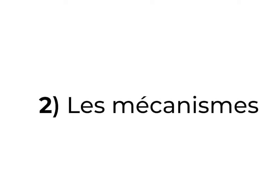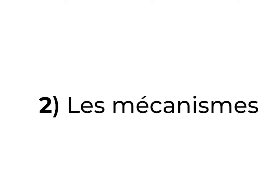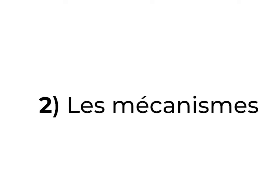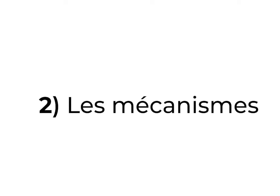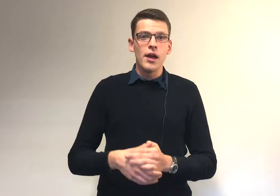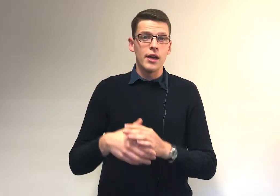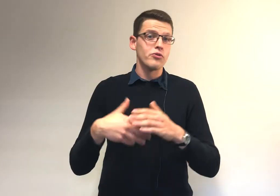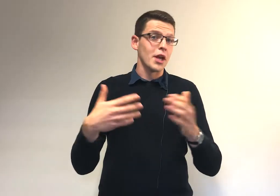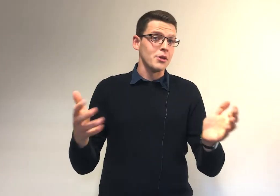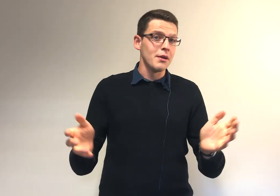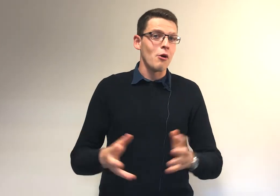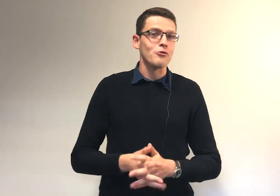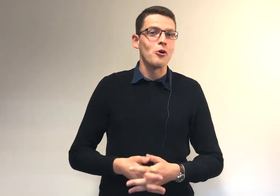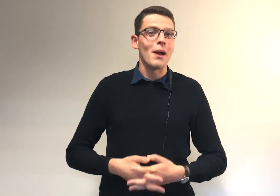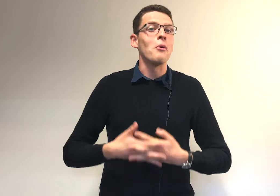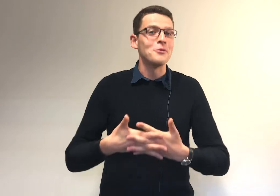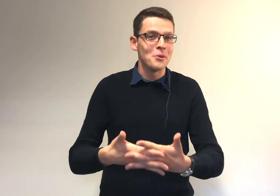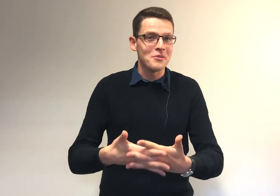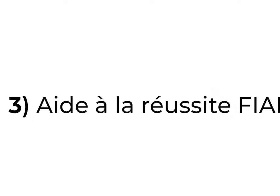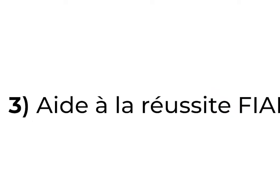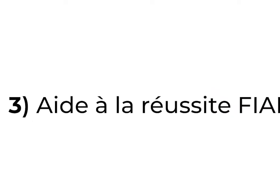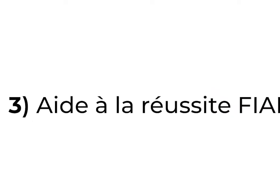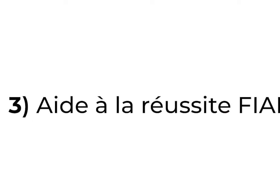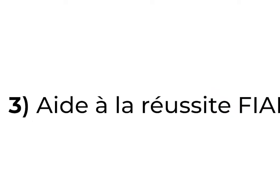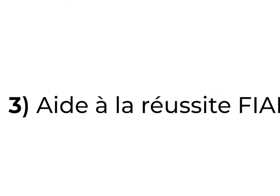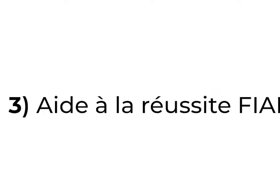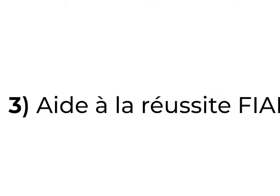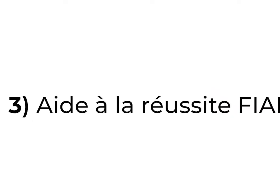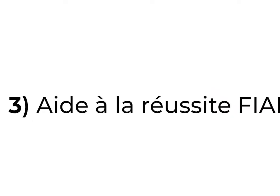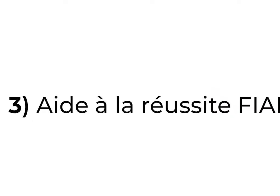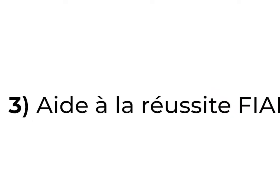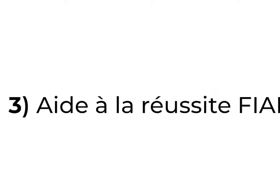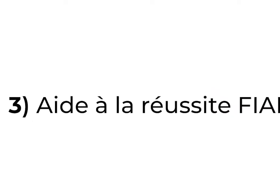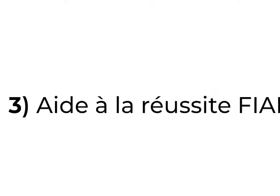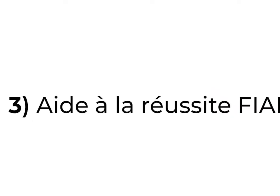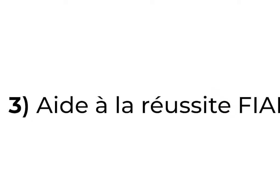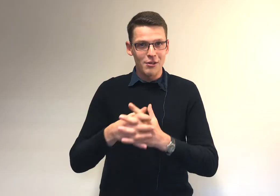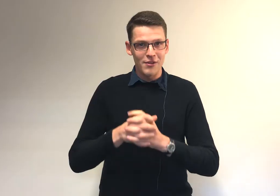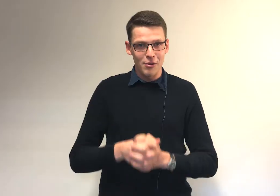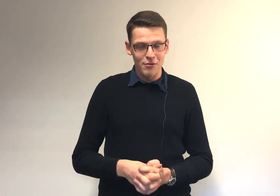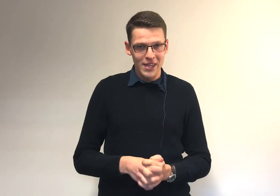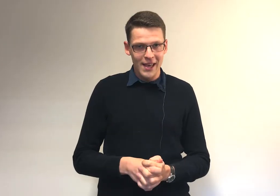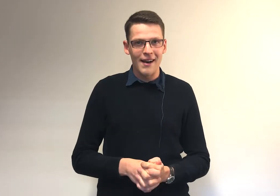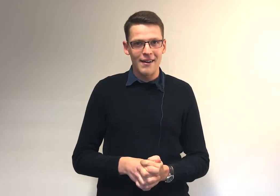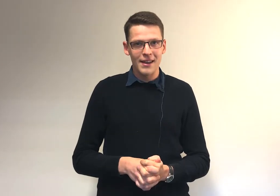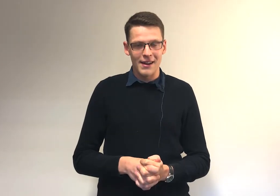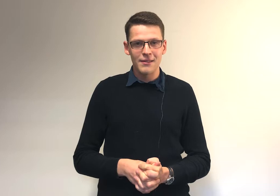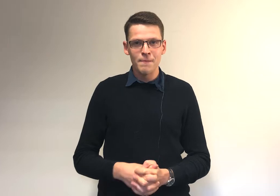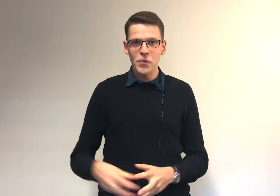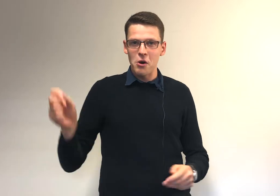année. Et je vais terminer en faisant la promotion, évidemment, des services d'aide à la réussite de la faculté de philosophie, art et lettres. Alors,